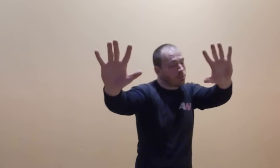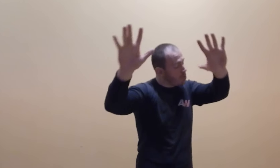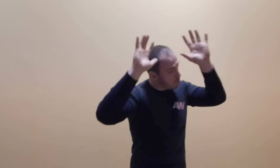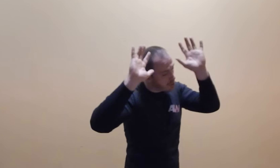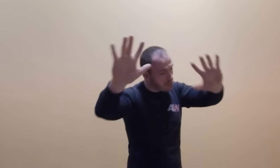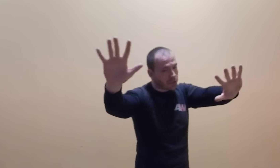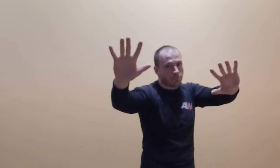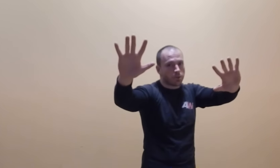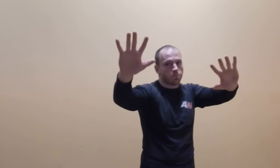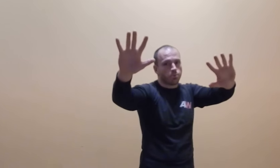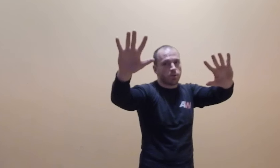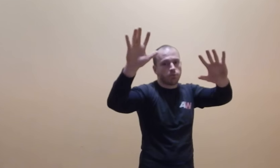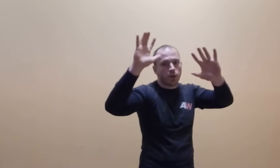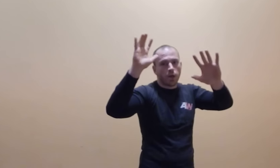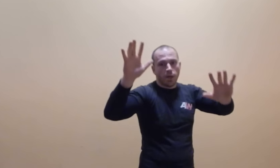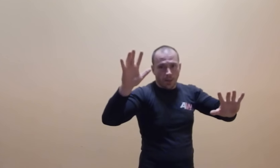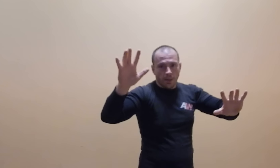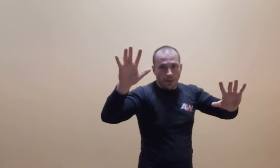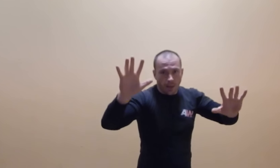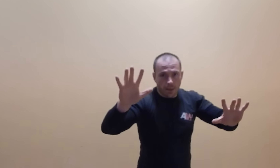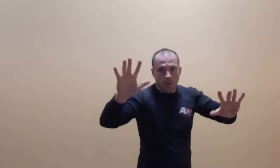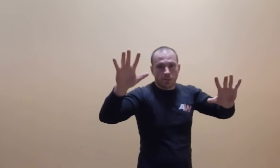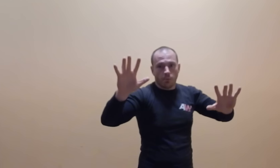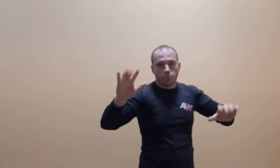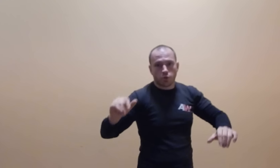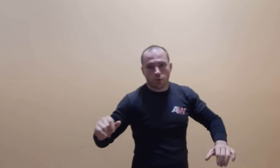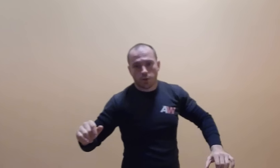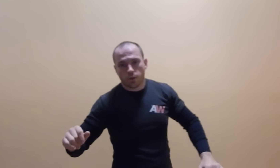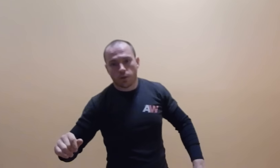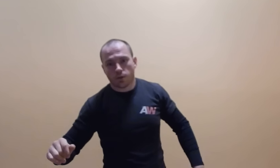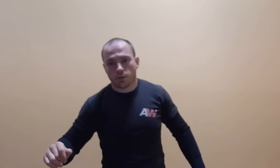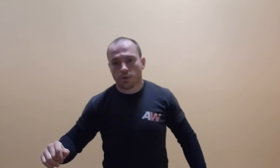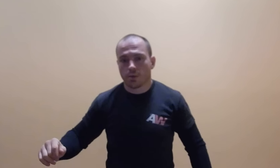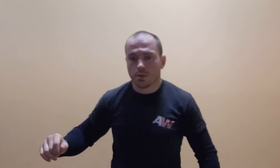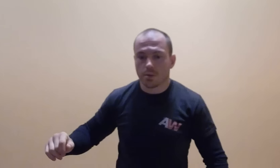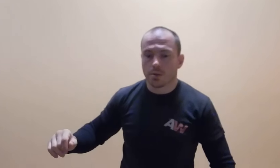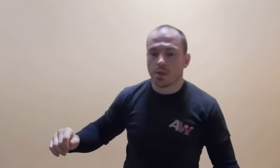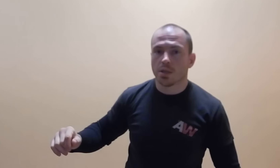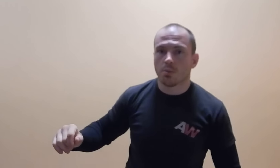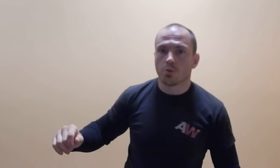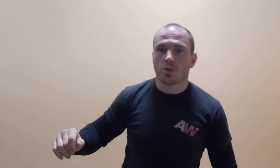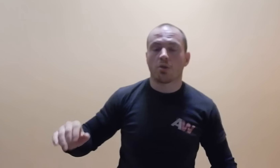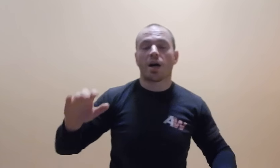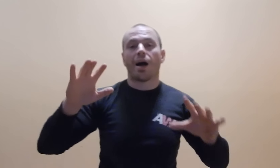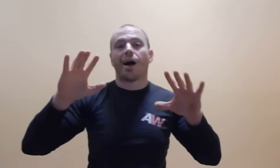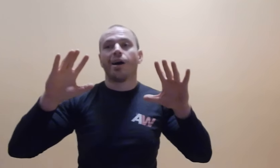się bronię, przepraszam, nie chcę problemów, tak, jestem opuszczony, jestem opuszczony na nogach, a